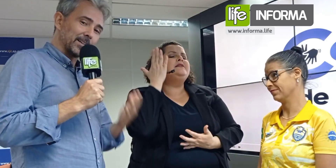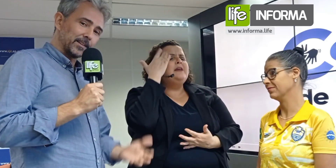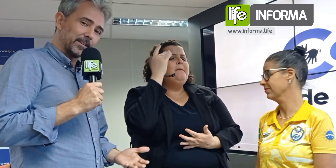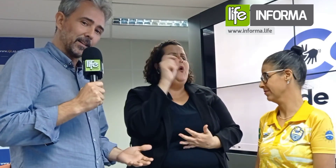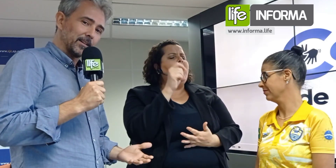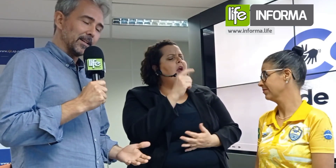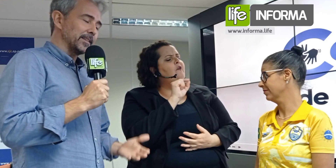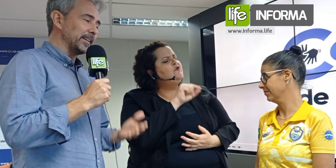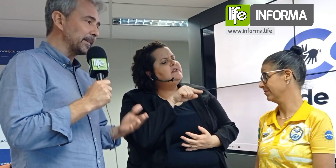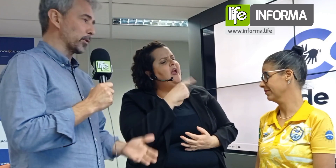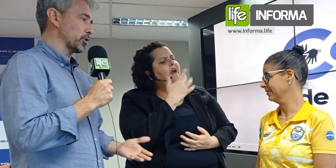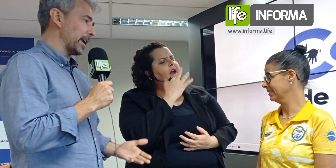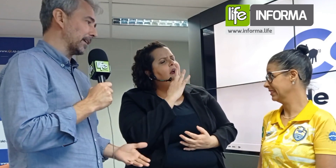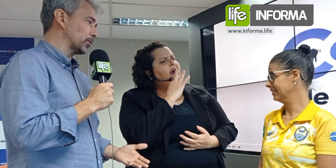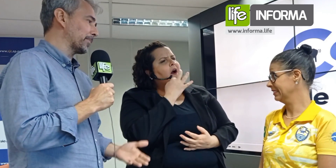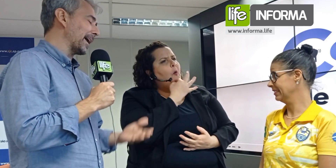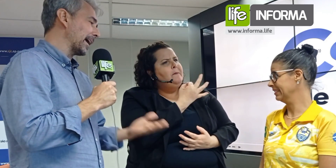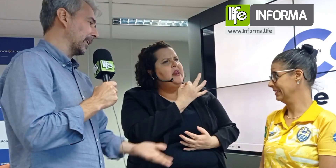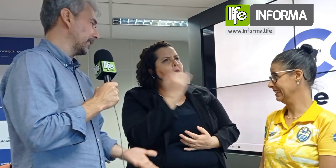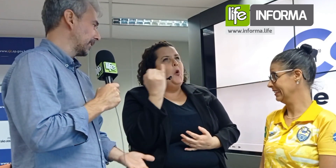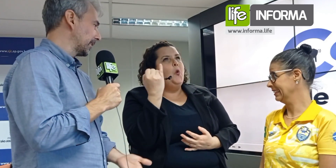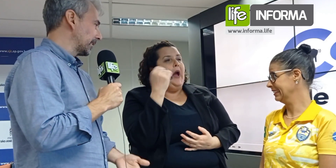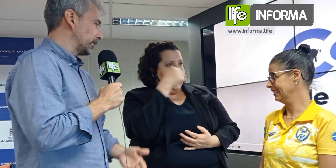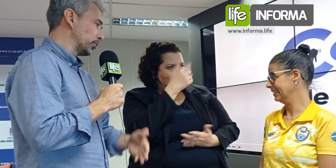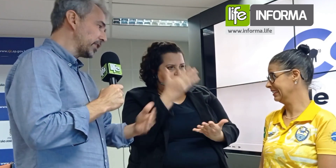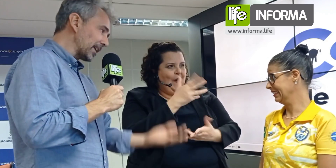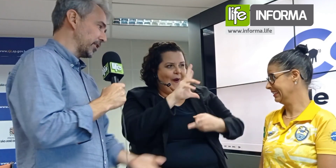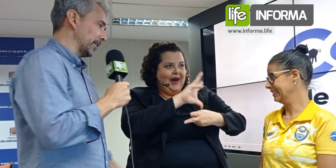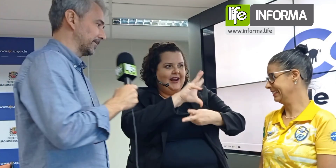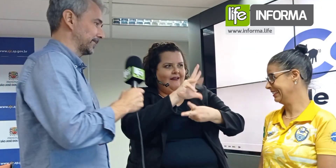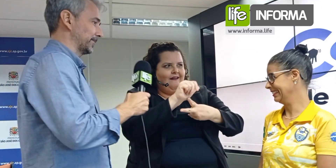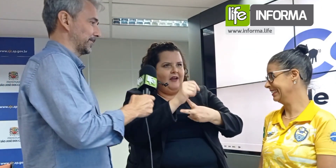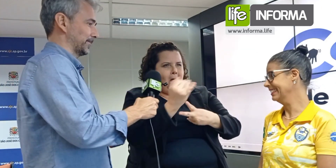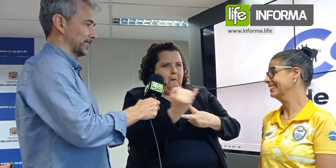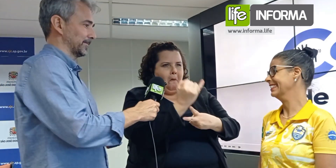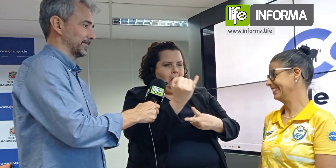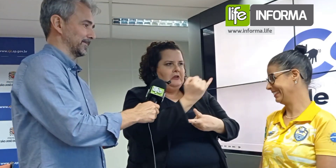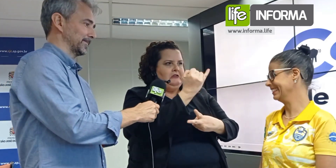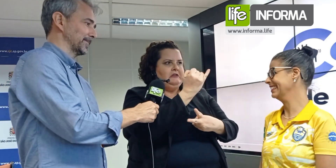a importância desse projeto para ela no dia a dia.